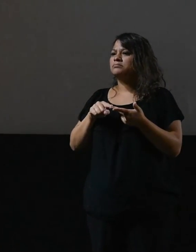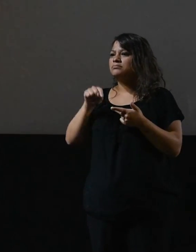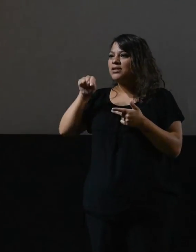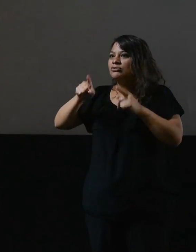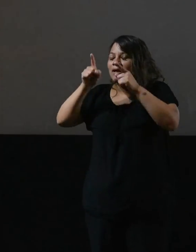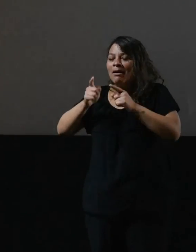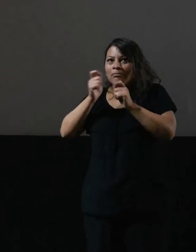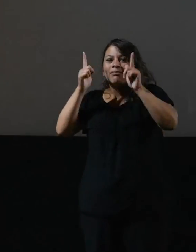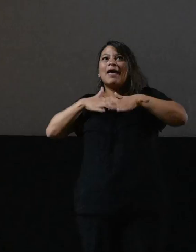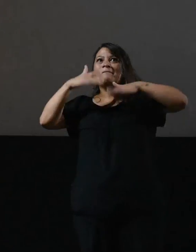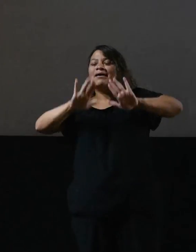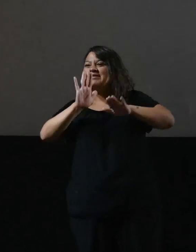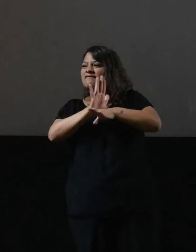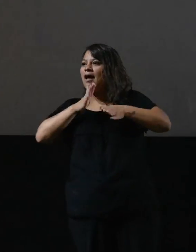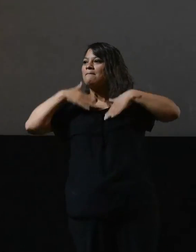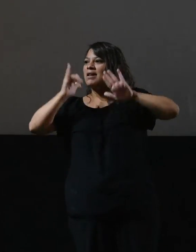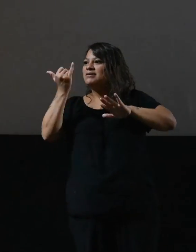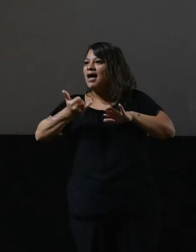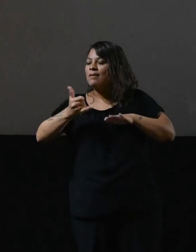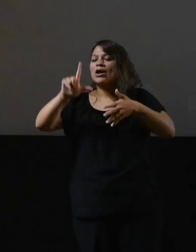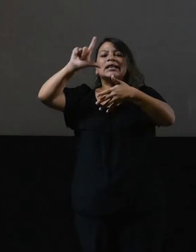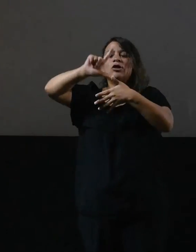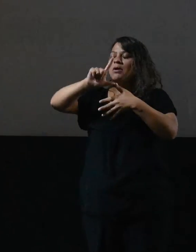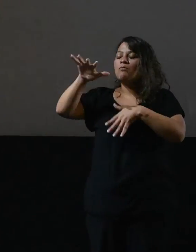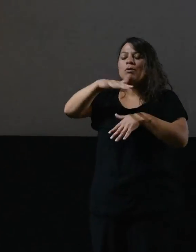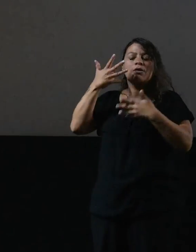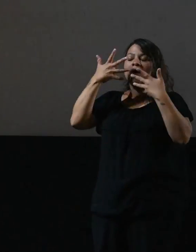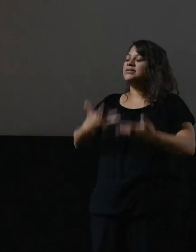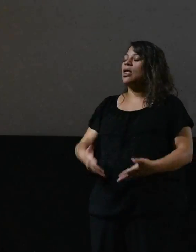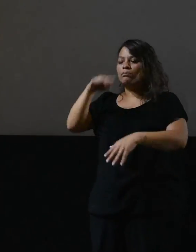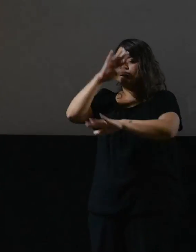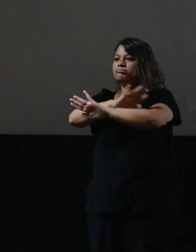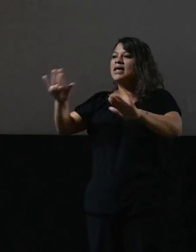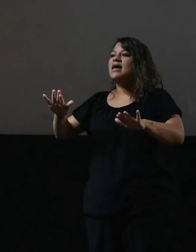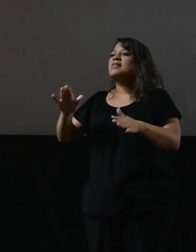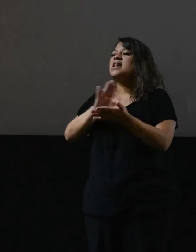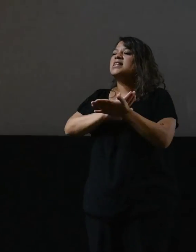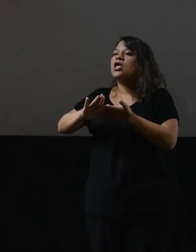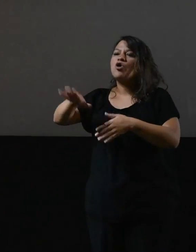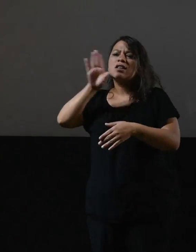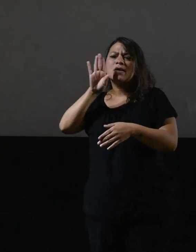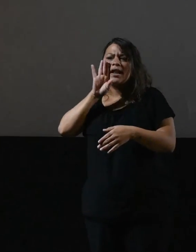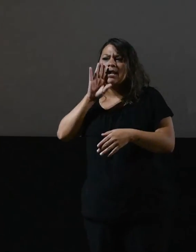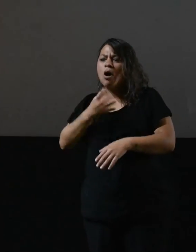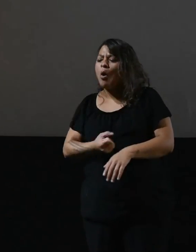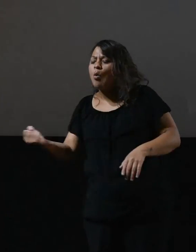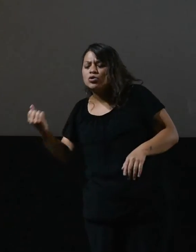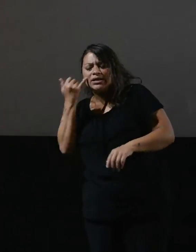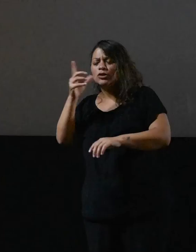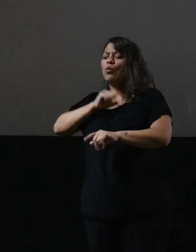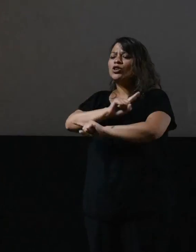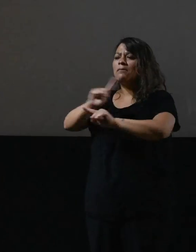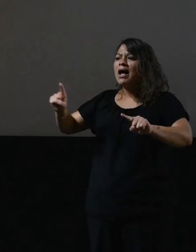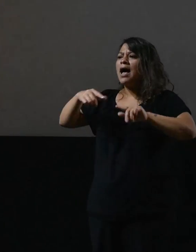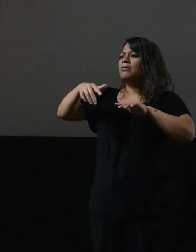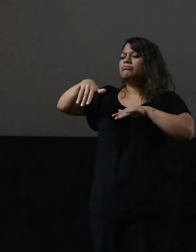Esto también nos llena de esperanza porque es un pueblo cansado del neoliberalismo, cansado del ajuste, que no da más y sale a las calles de manera colectiva